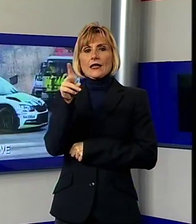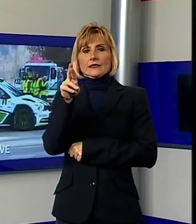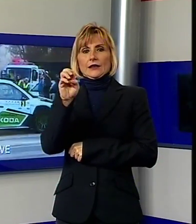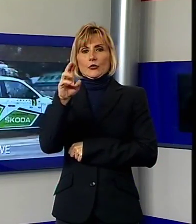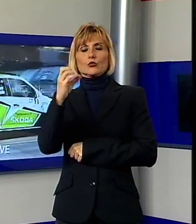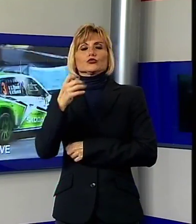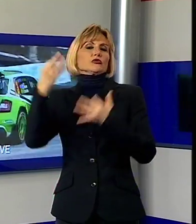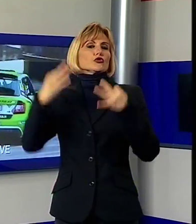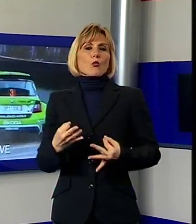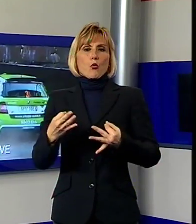certezze.